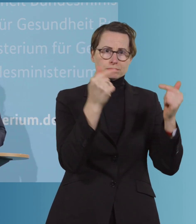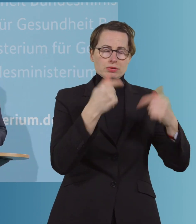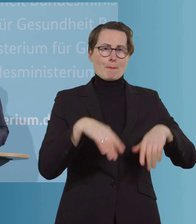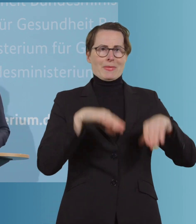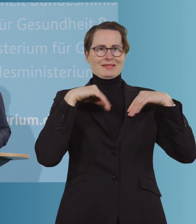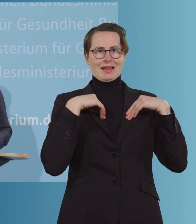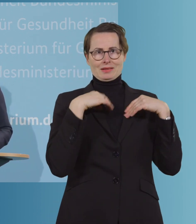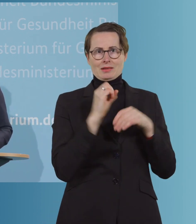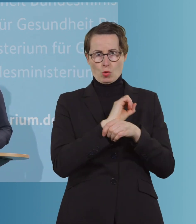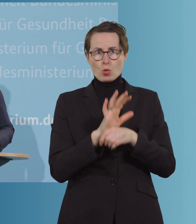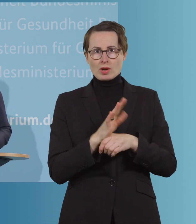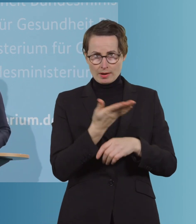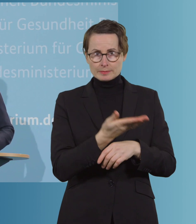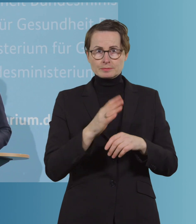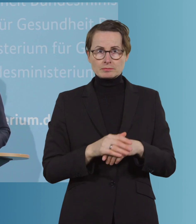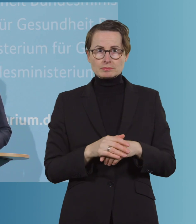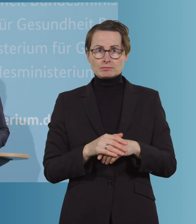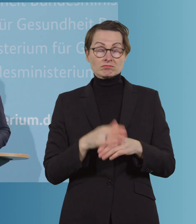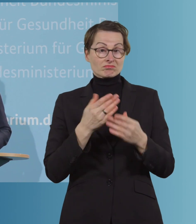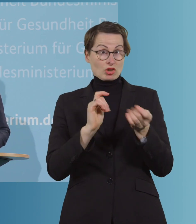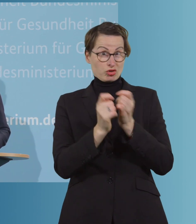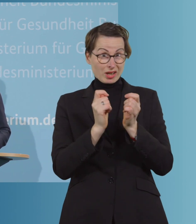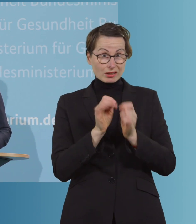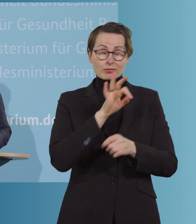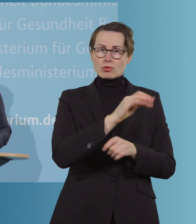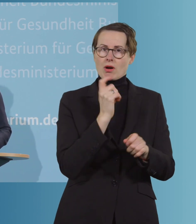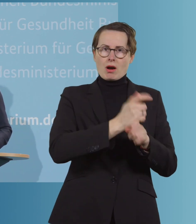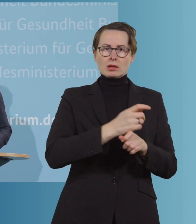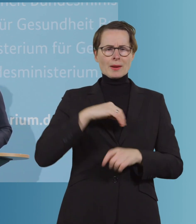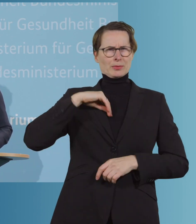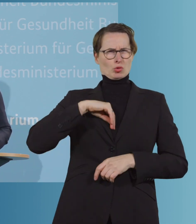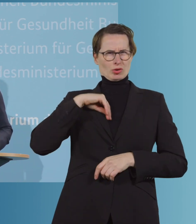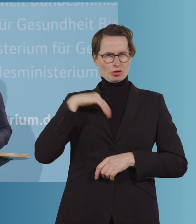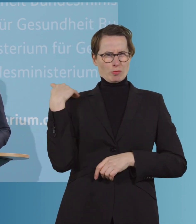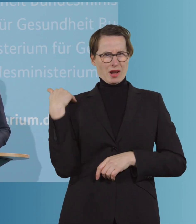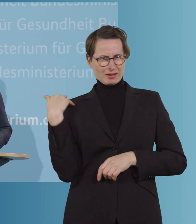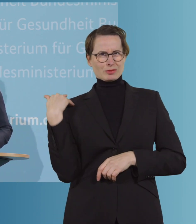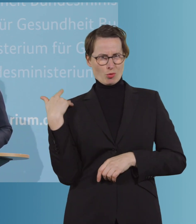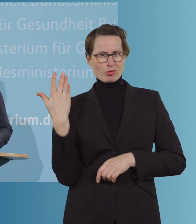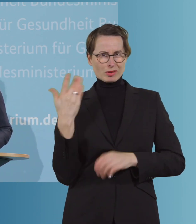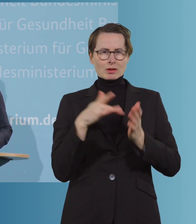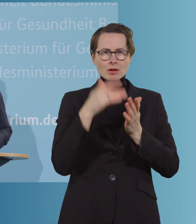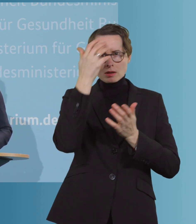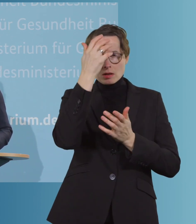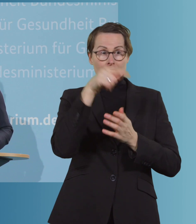ein. Das sind harte Schichten, psychisch belastend, wenn Intensivpatienten schwerst